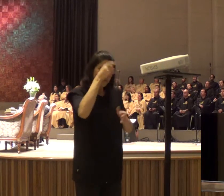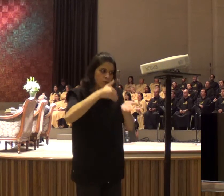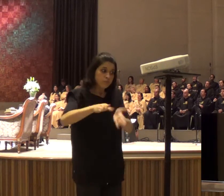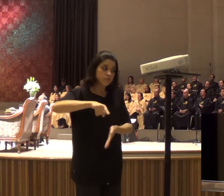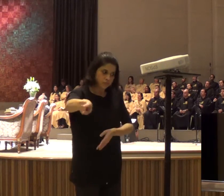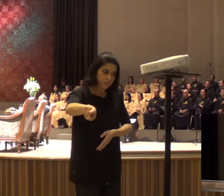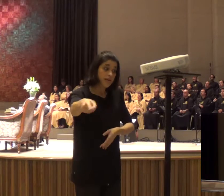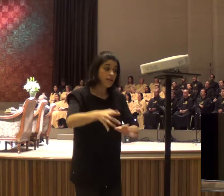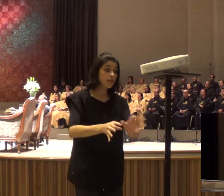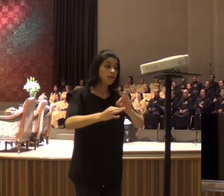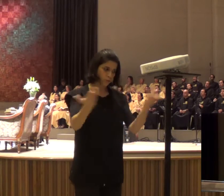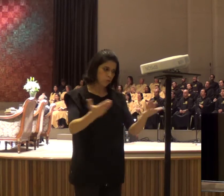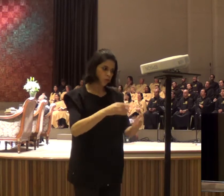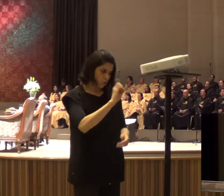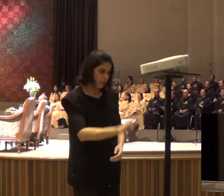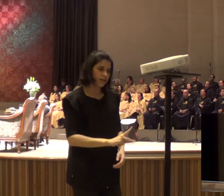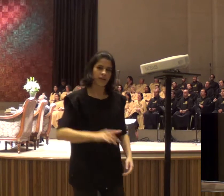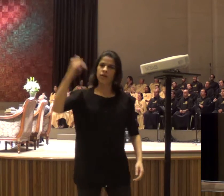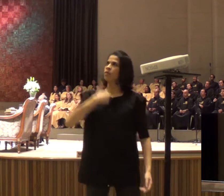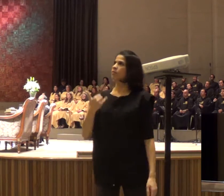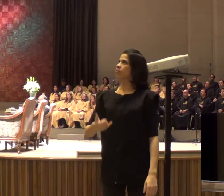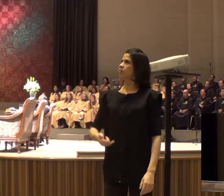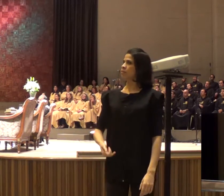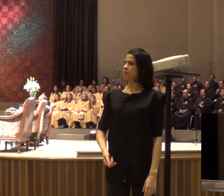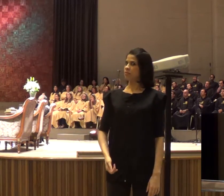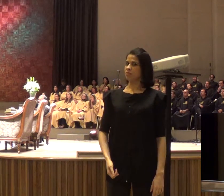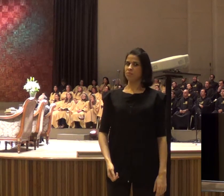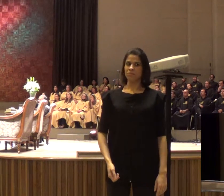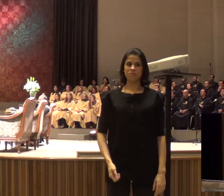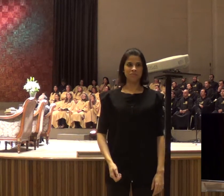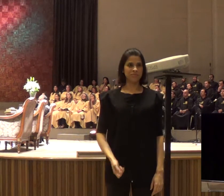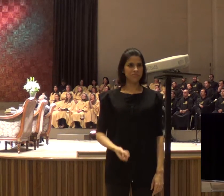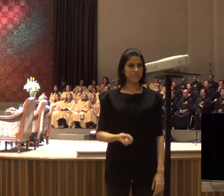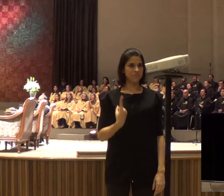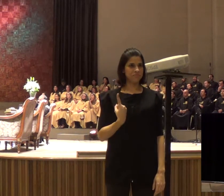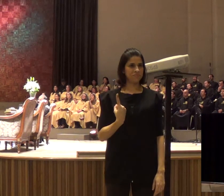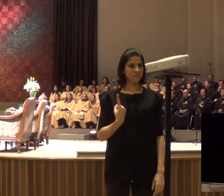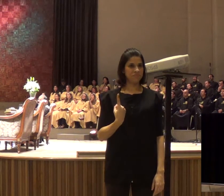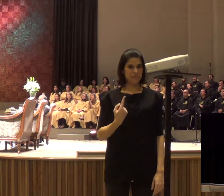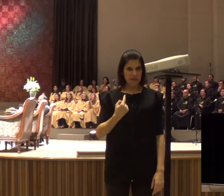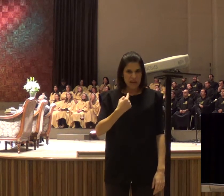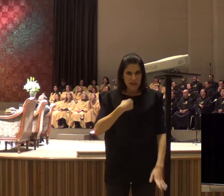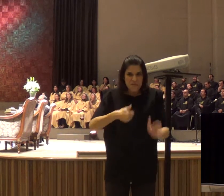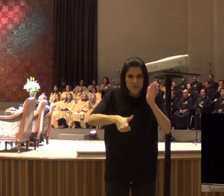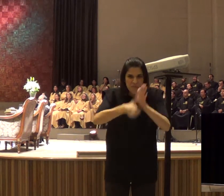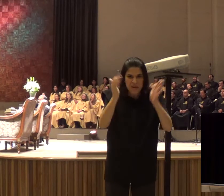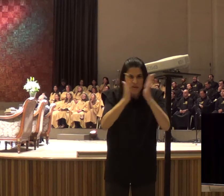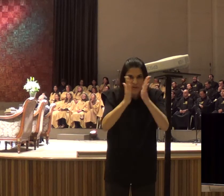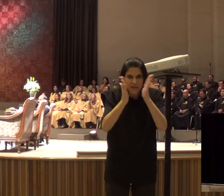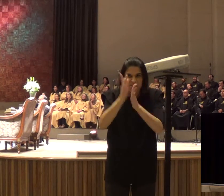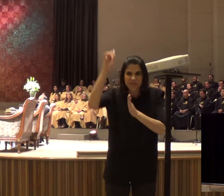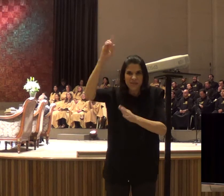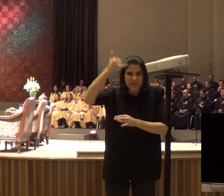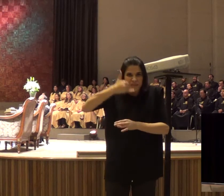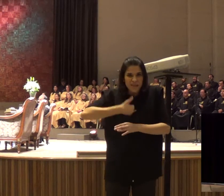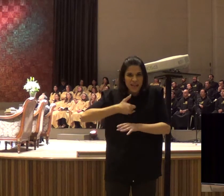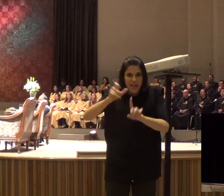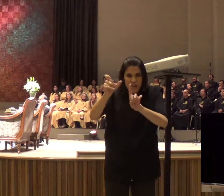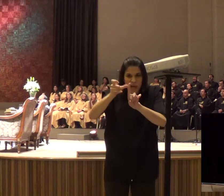ficar liberta hoje, que coisa estranha, que eu ia fazer a primeira oração, e aí eu falei,